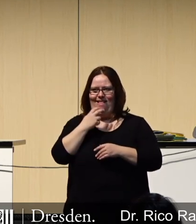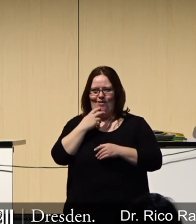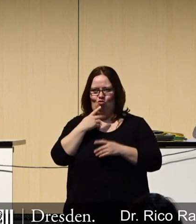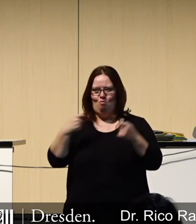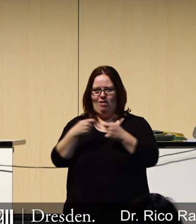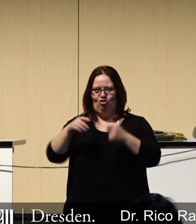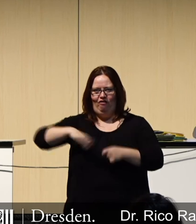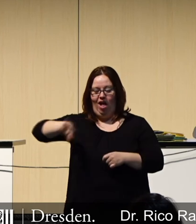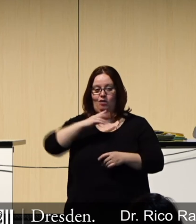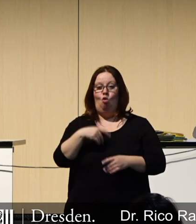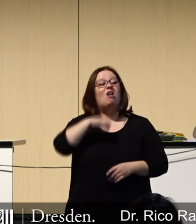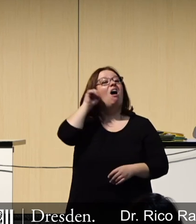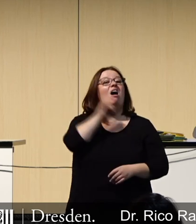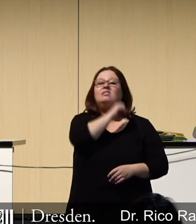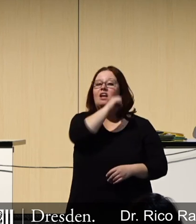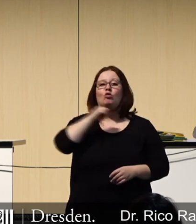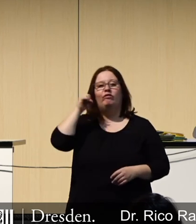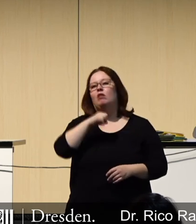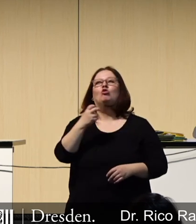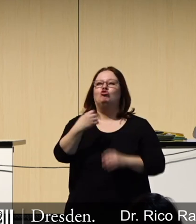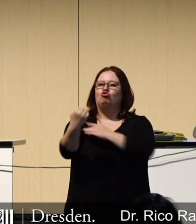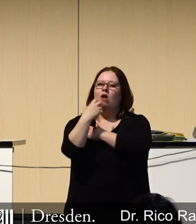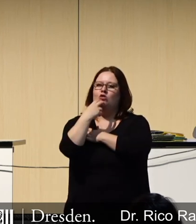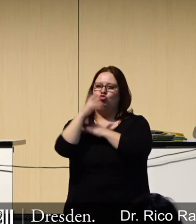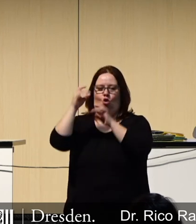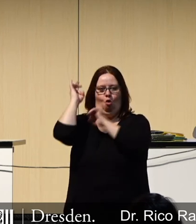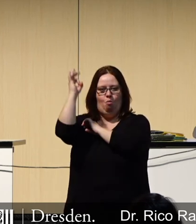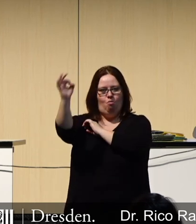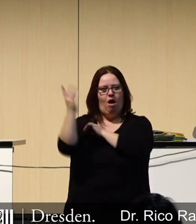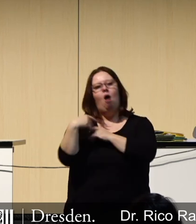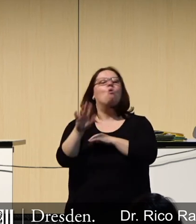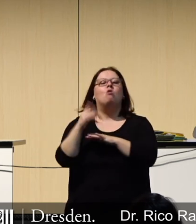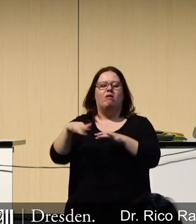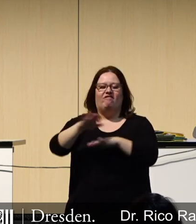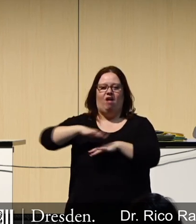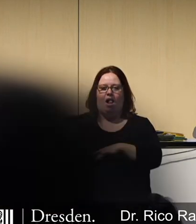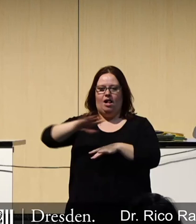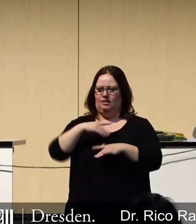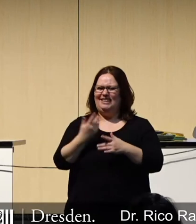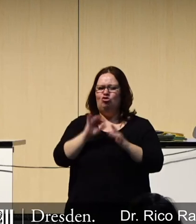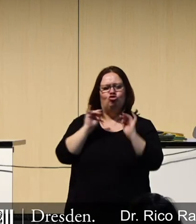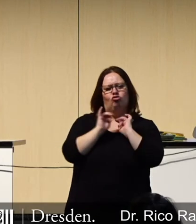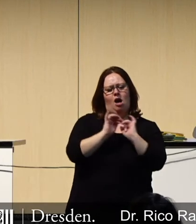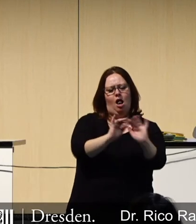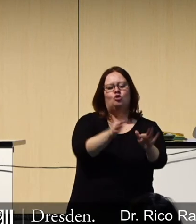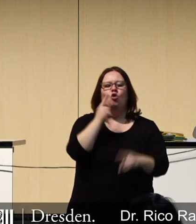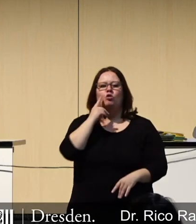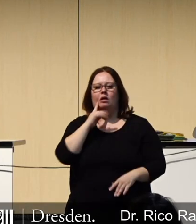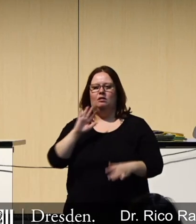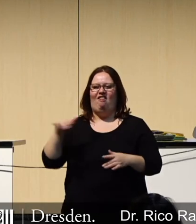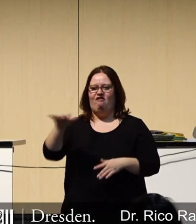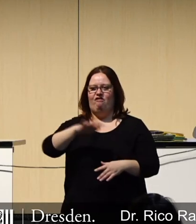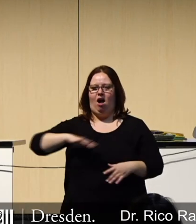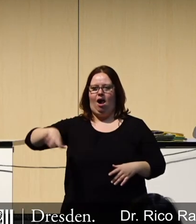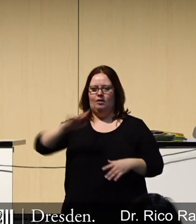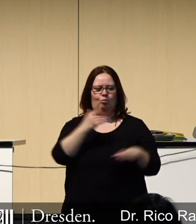Rasierapparates oder bei einer Starkstromleitung. Da sind wir aber in einem ganz anderen Bereich. Dort spricht man nicht von Strahlen, sondern von Mobil- oder von